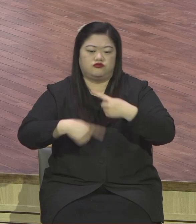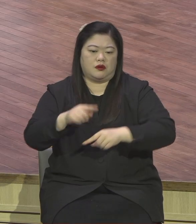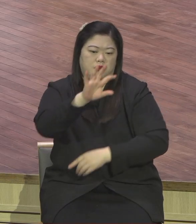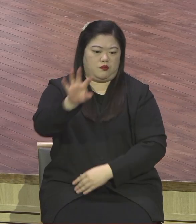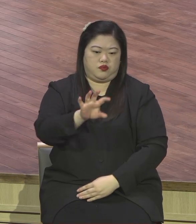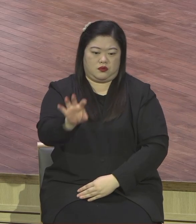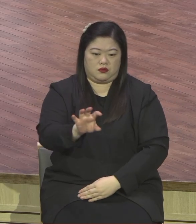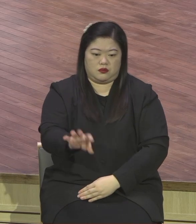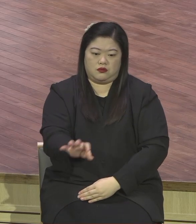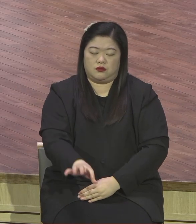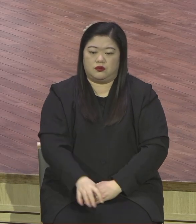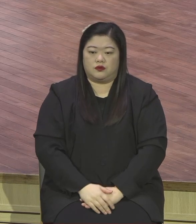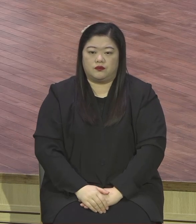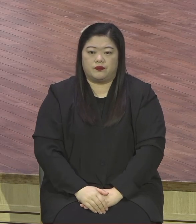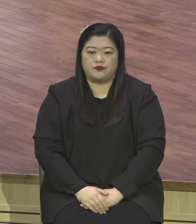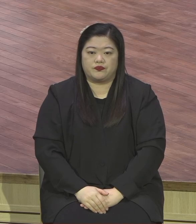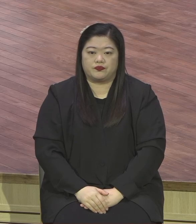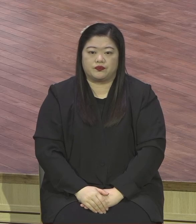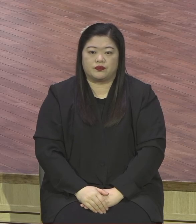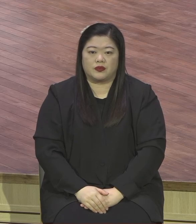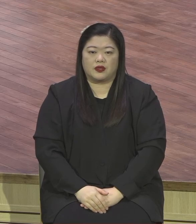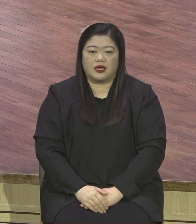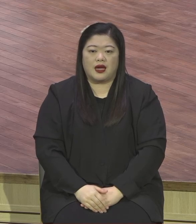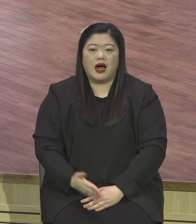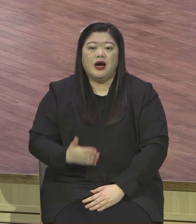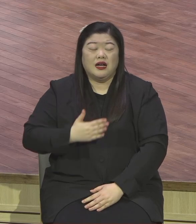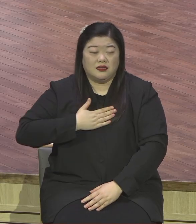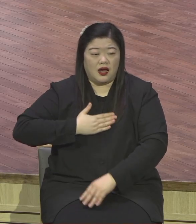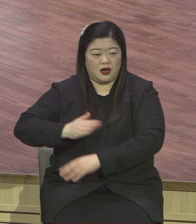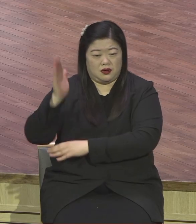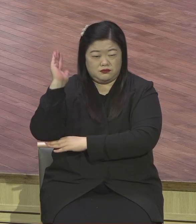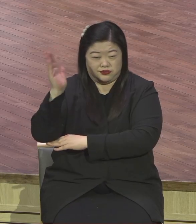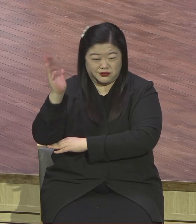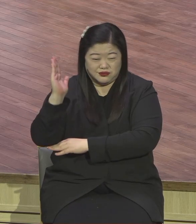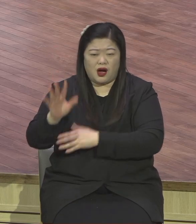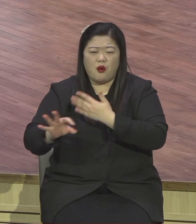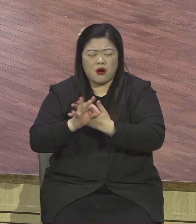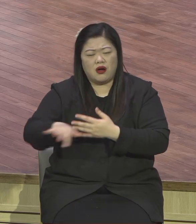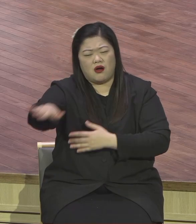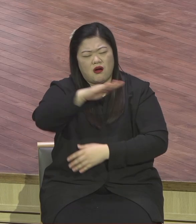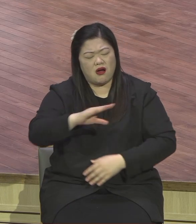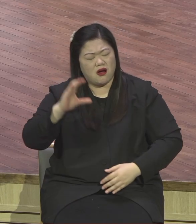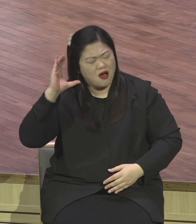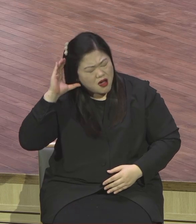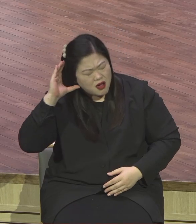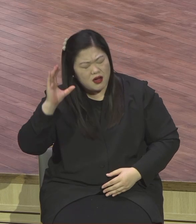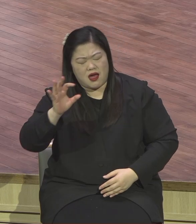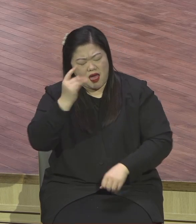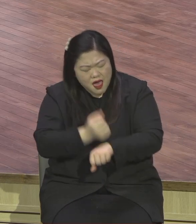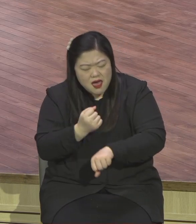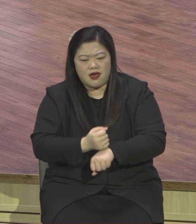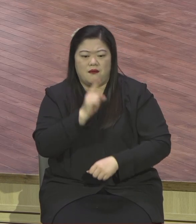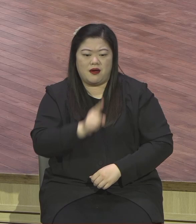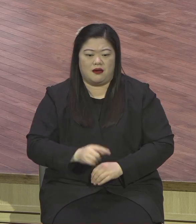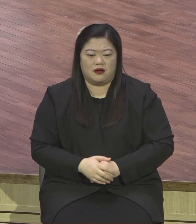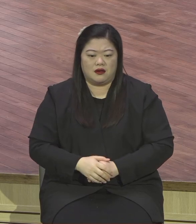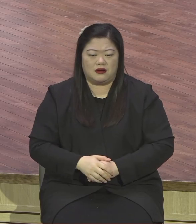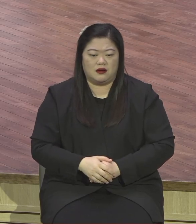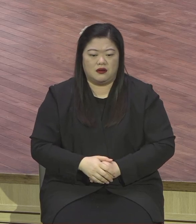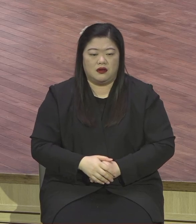원하노라 내 백성아 내 말을 들으라 이스라엘아 내 도를 따르라